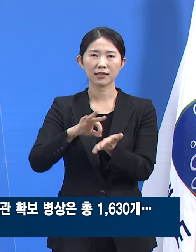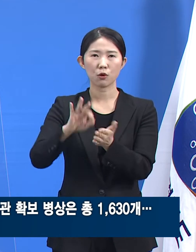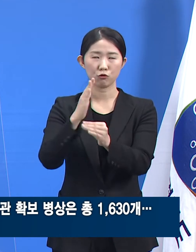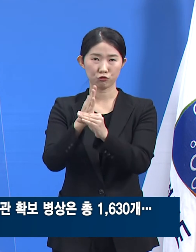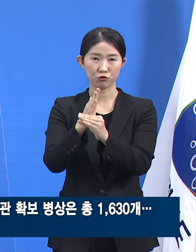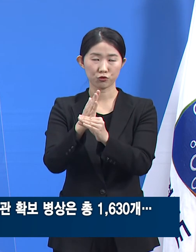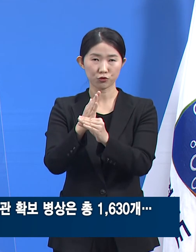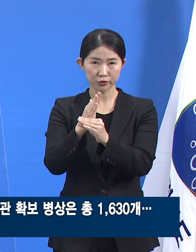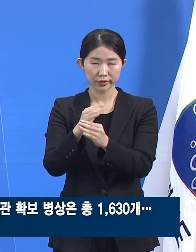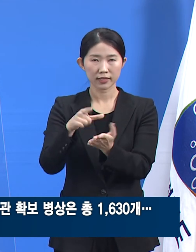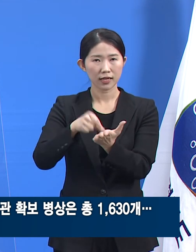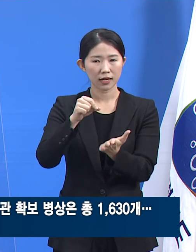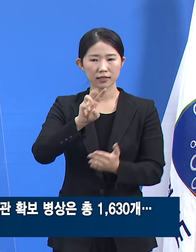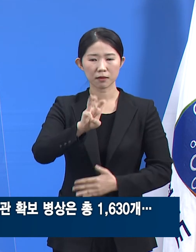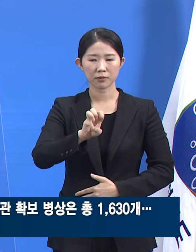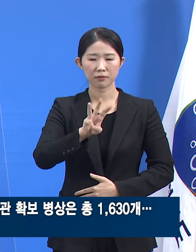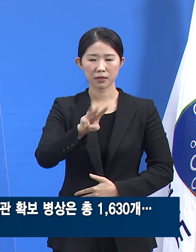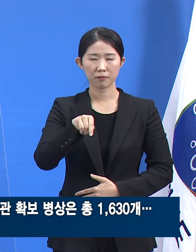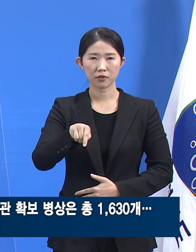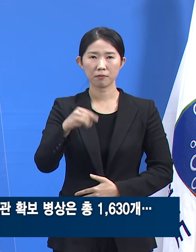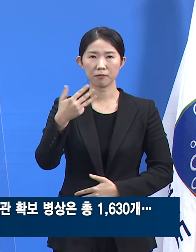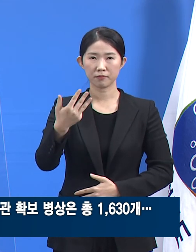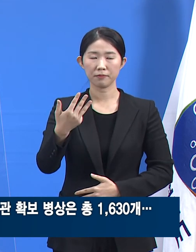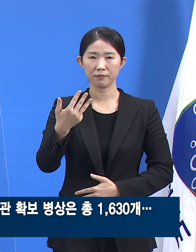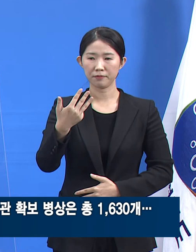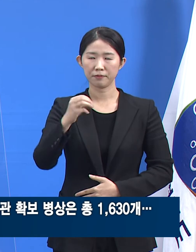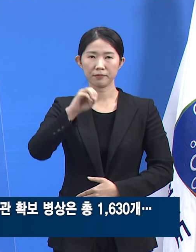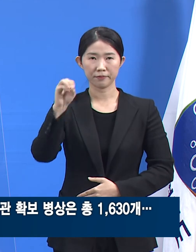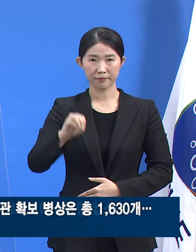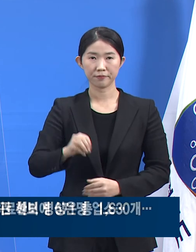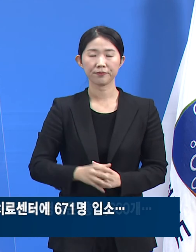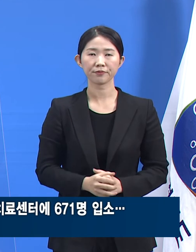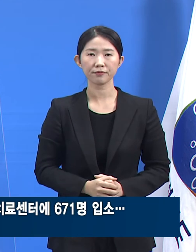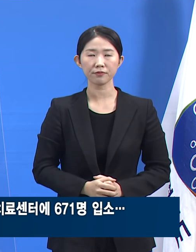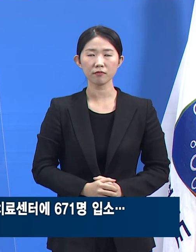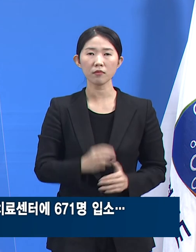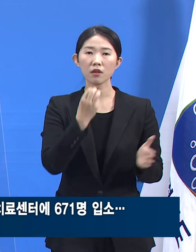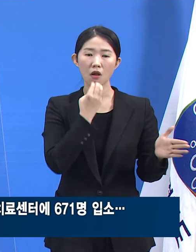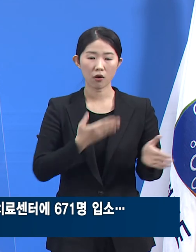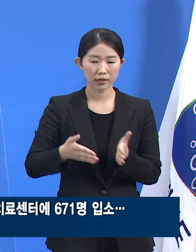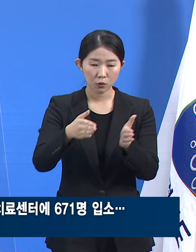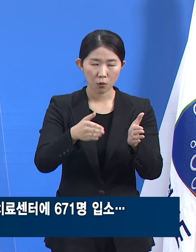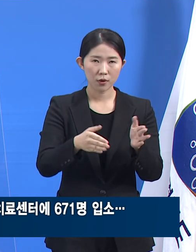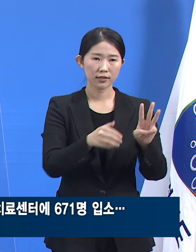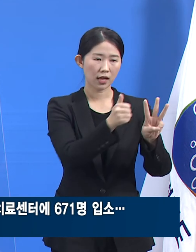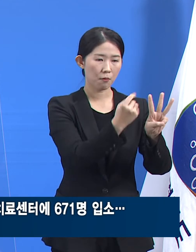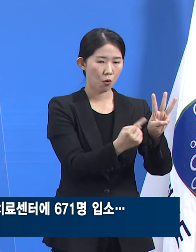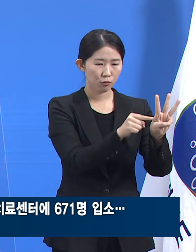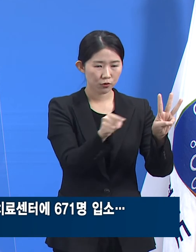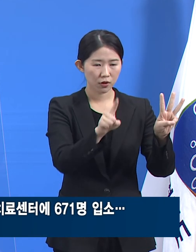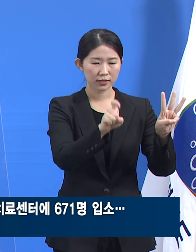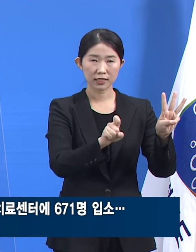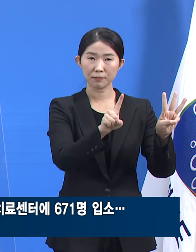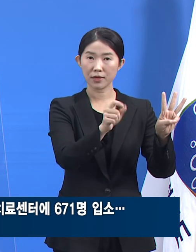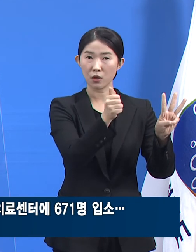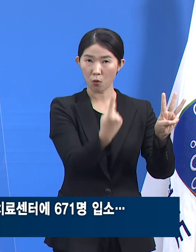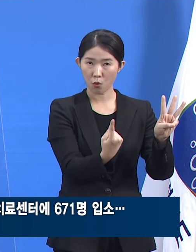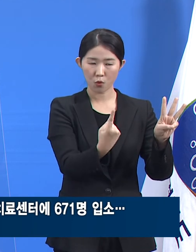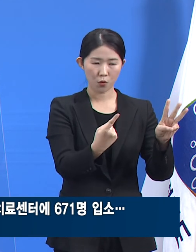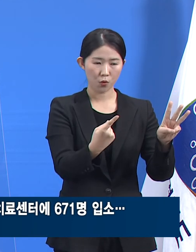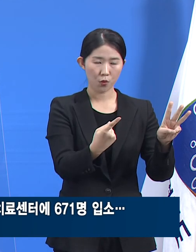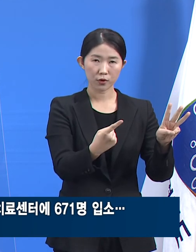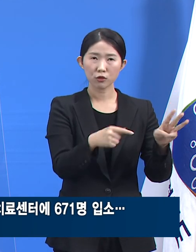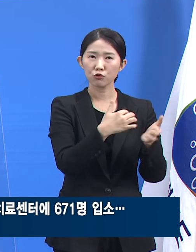34.3%입니다. 경기도 제3호부터 제11호 등 7개의